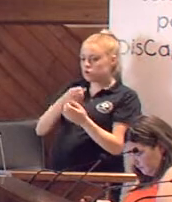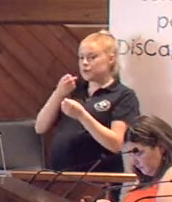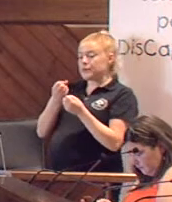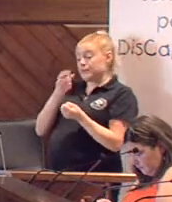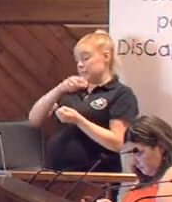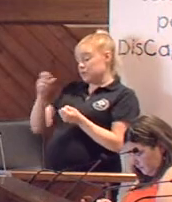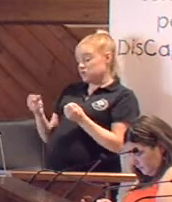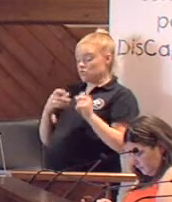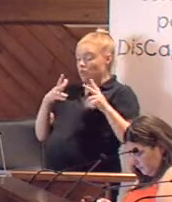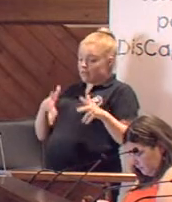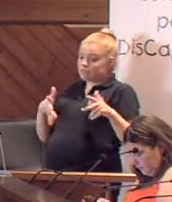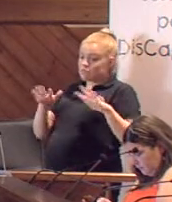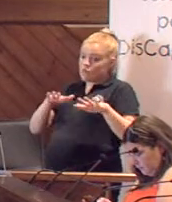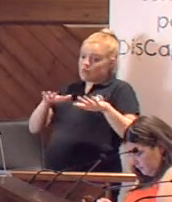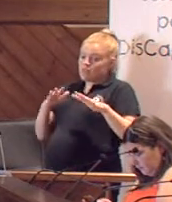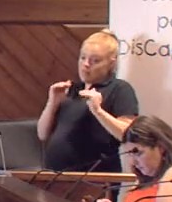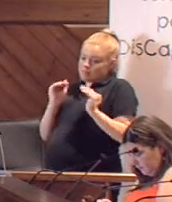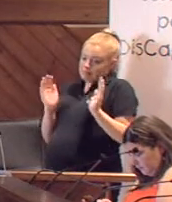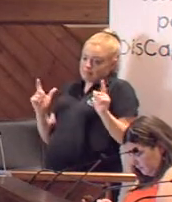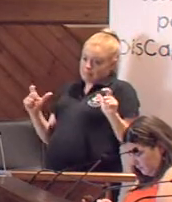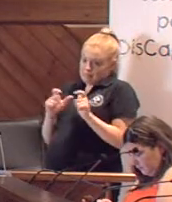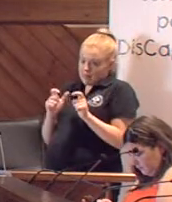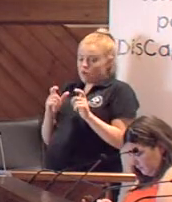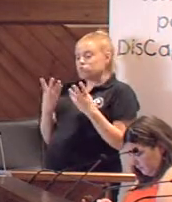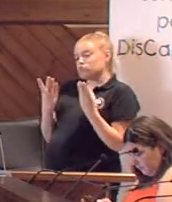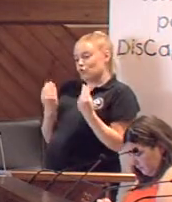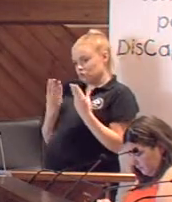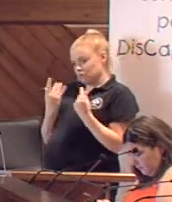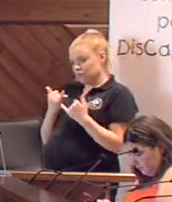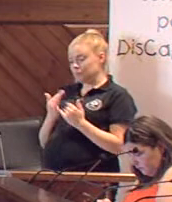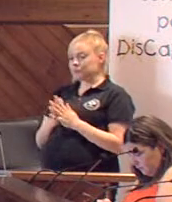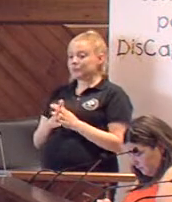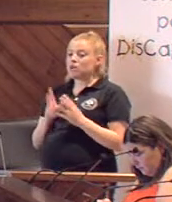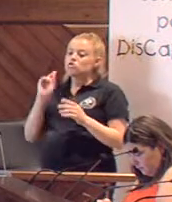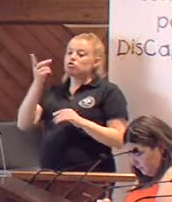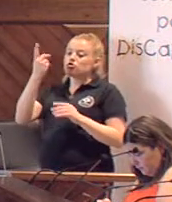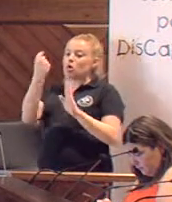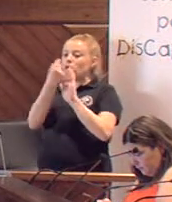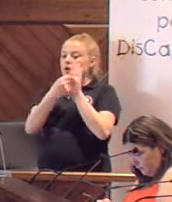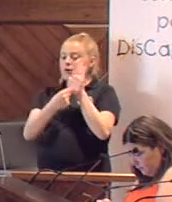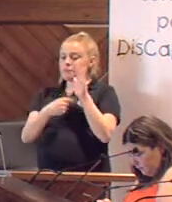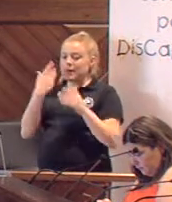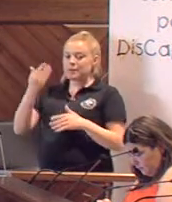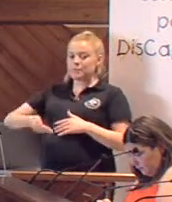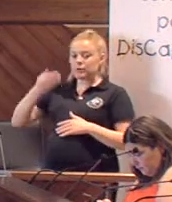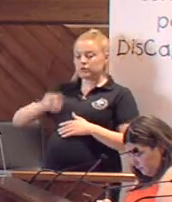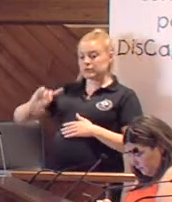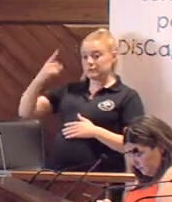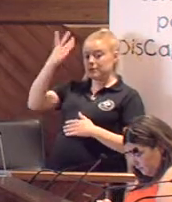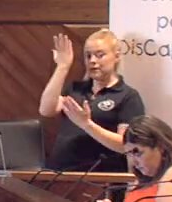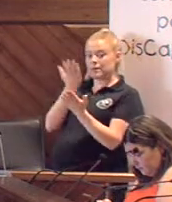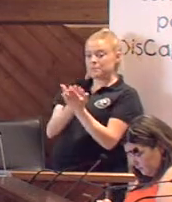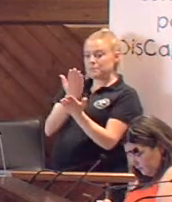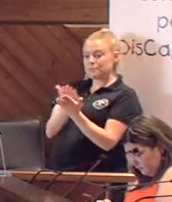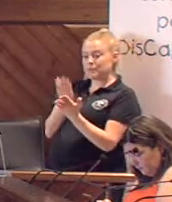parte de las personas con movilidad reducida hay, que son realmente muchas. Hemos preferido enumerar tan solo las que creemos más importantes y solicitar